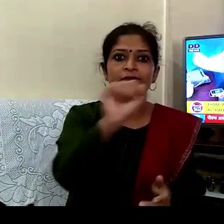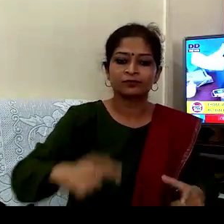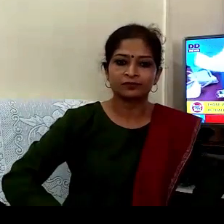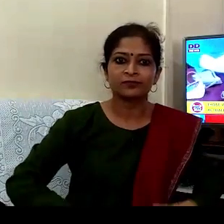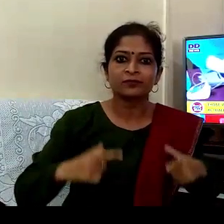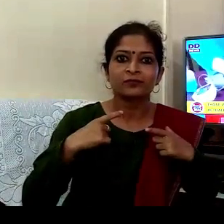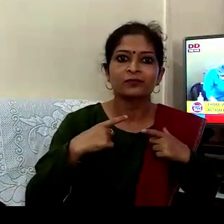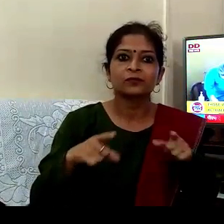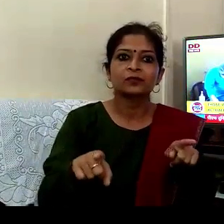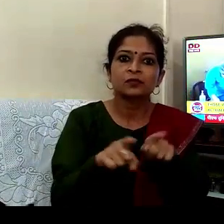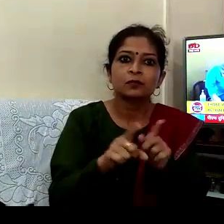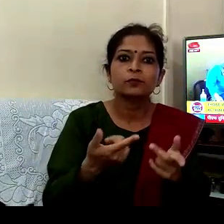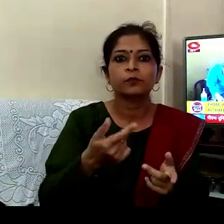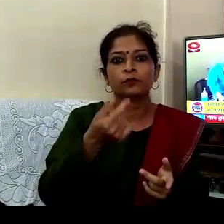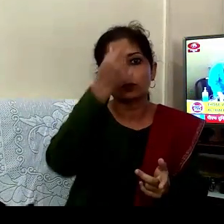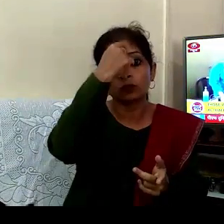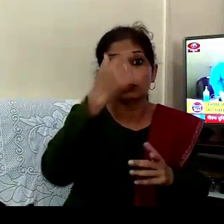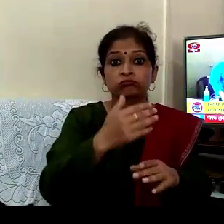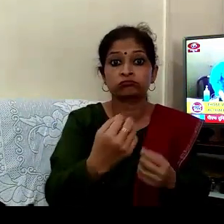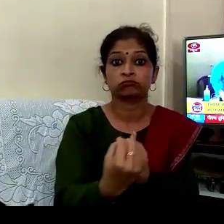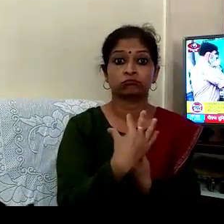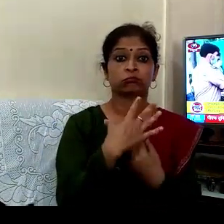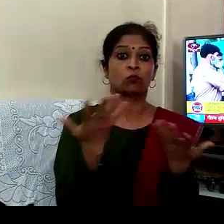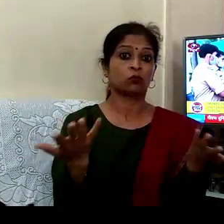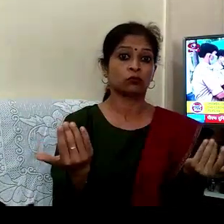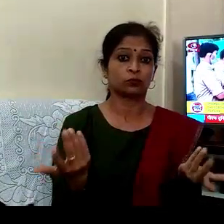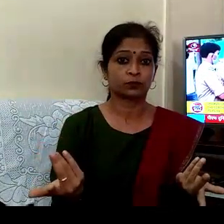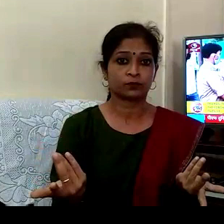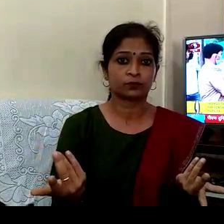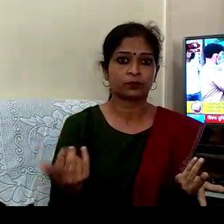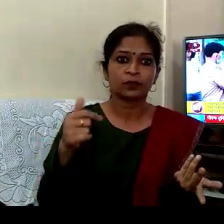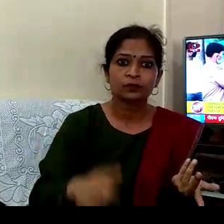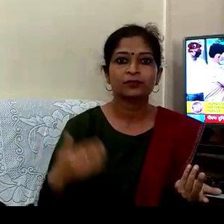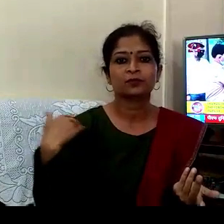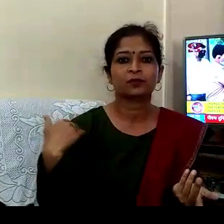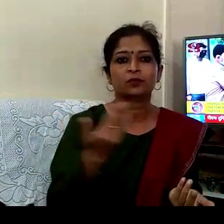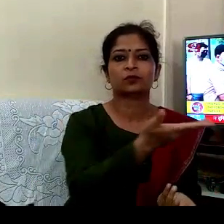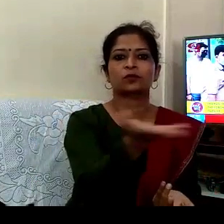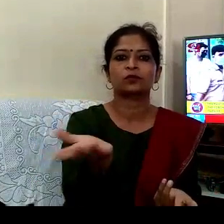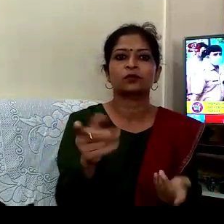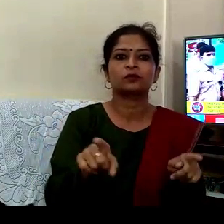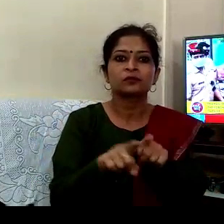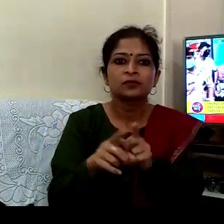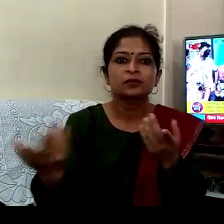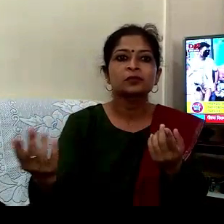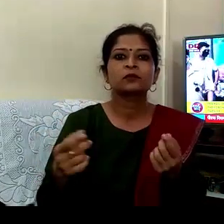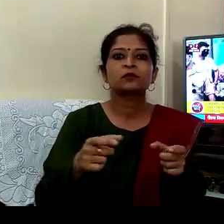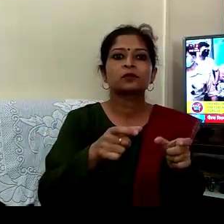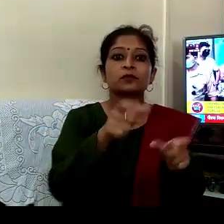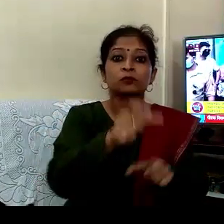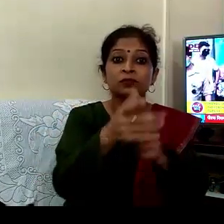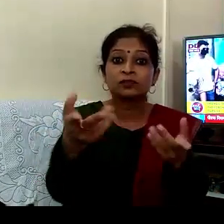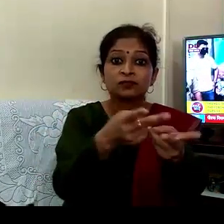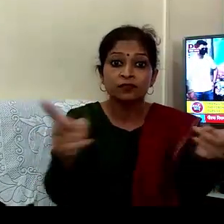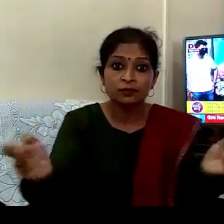بہت بڑا کھلوار کر رہے ہیں چاہت کو اس لڑائی کے انیک یودہ ایسے